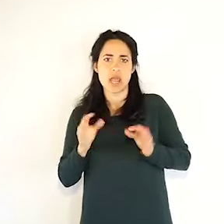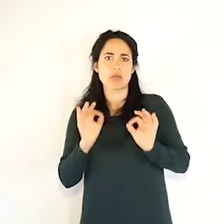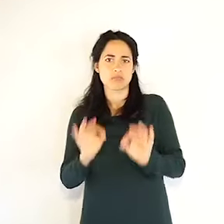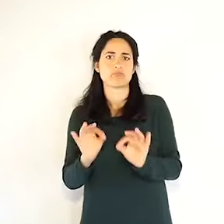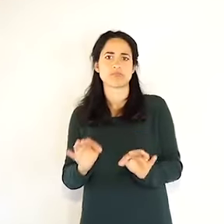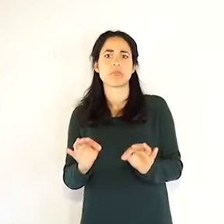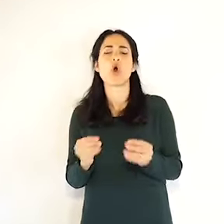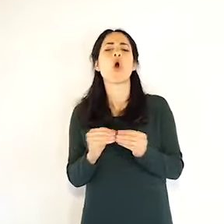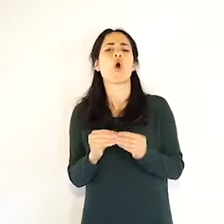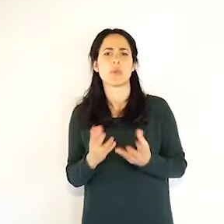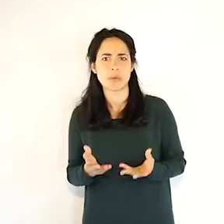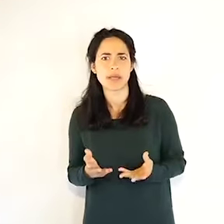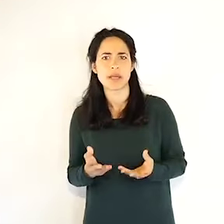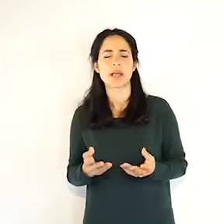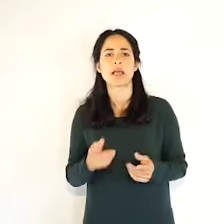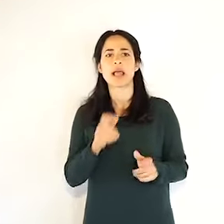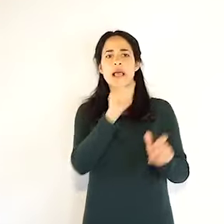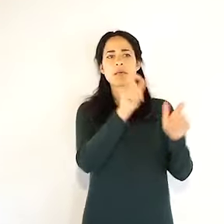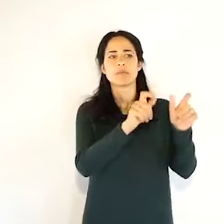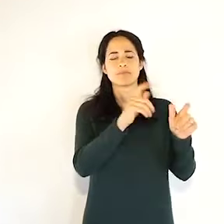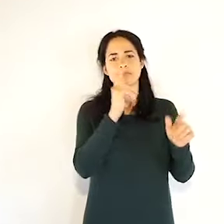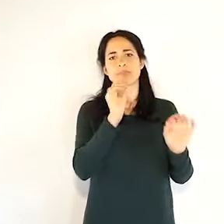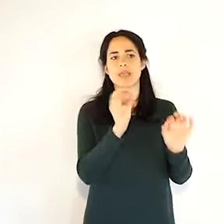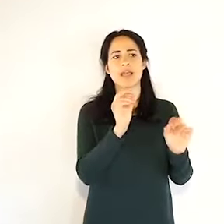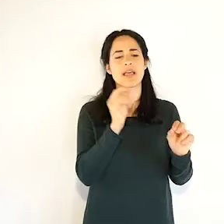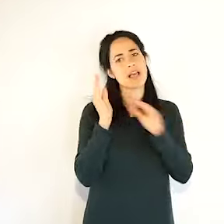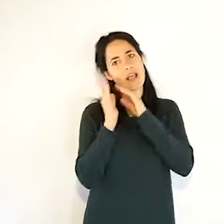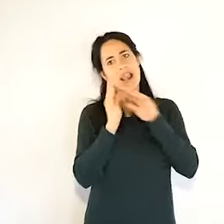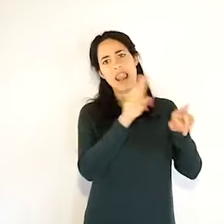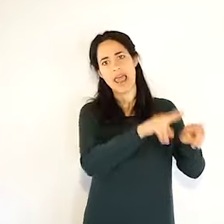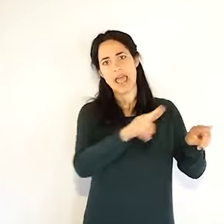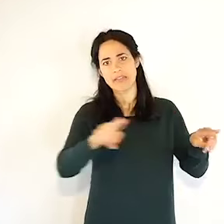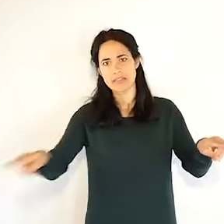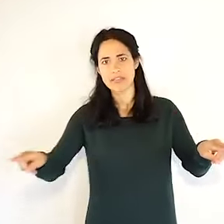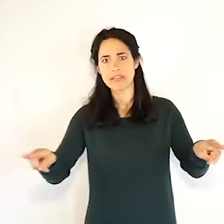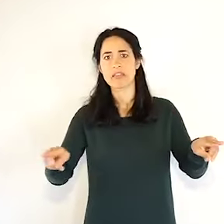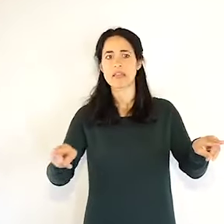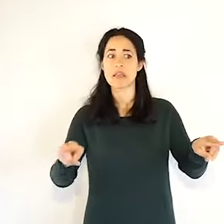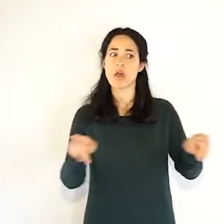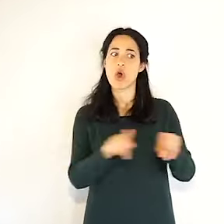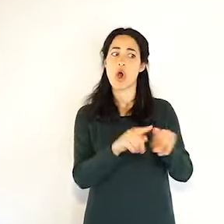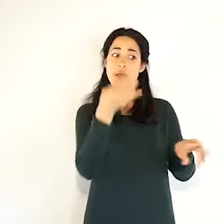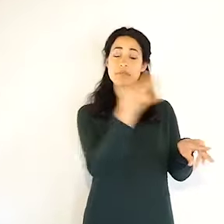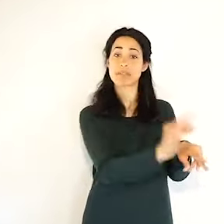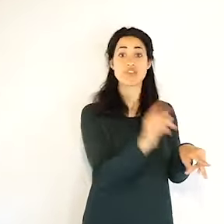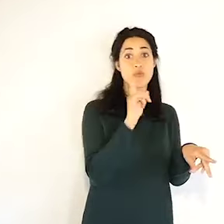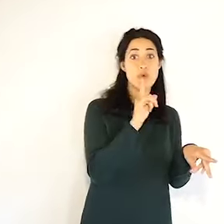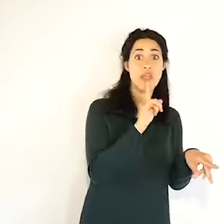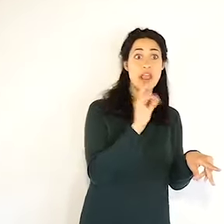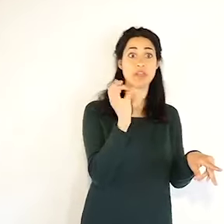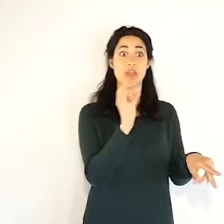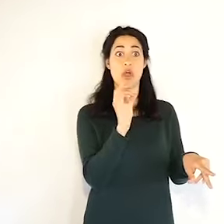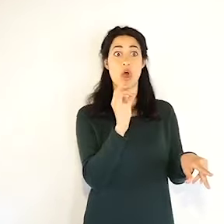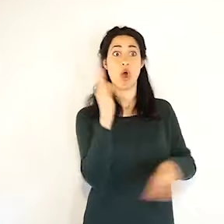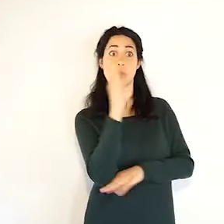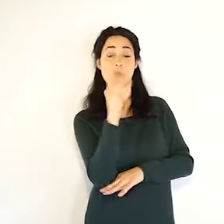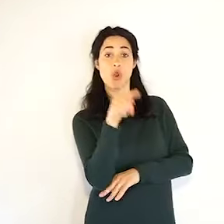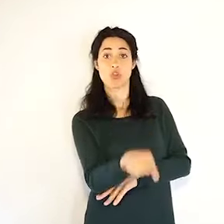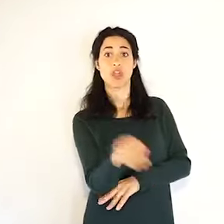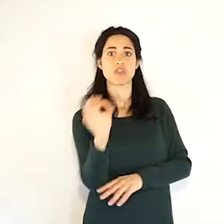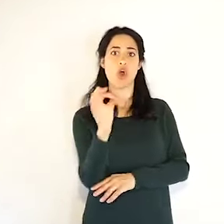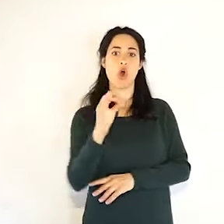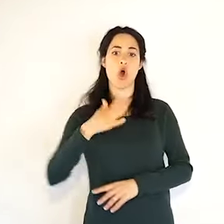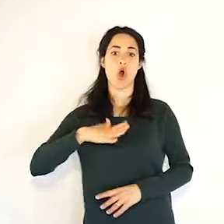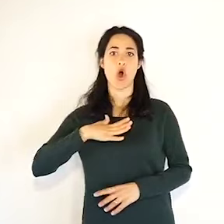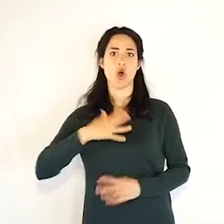bisogno, perché così siamo abituati in questa regione. Naturalmente